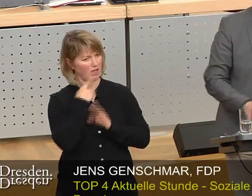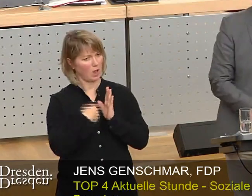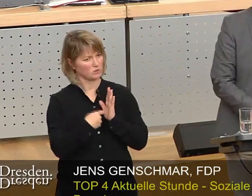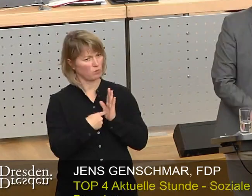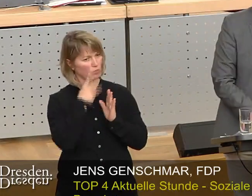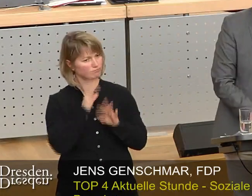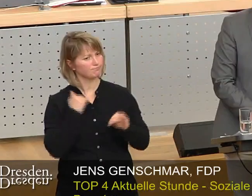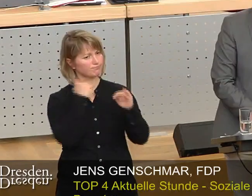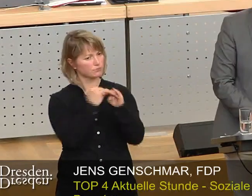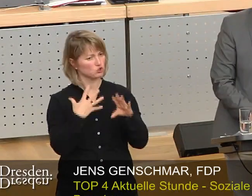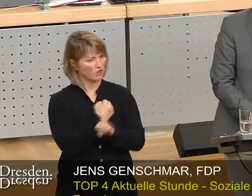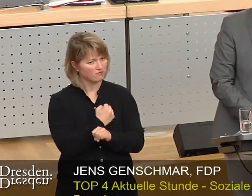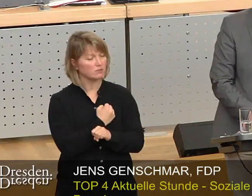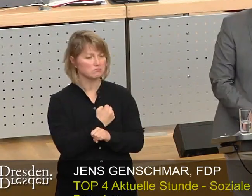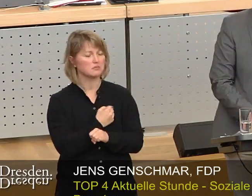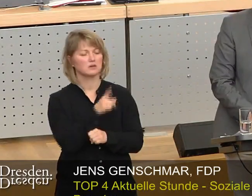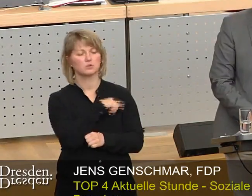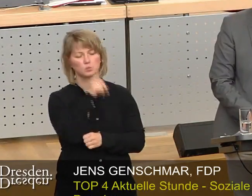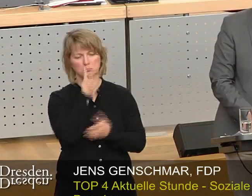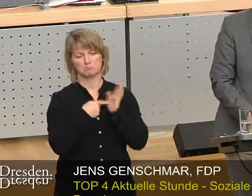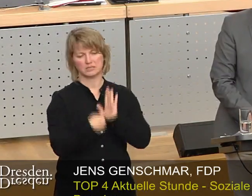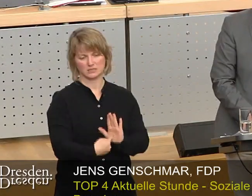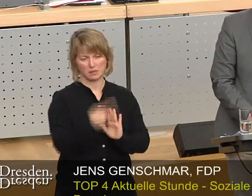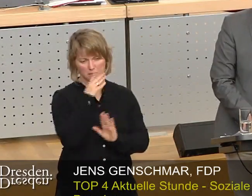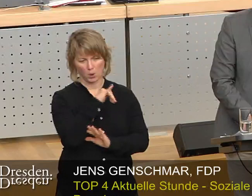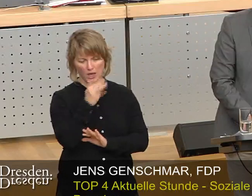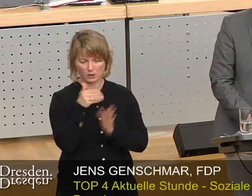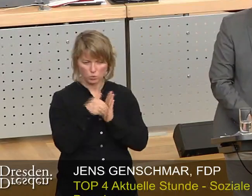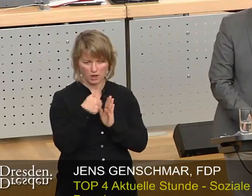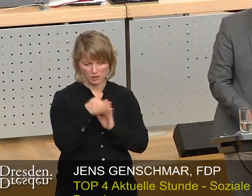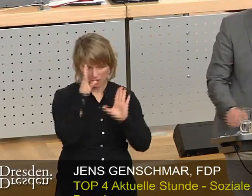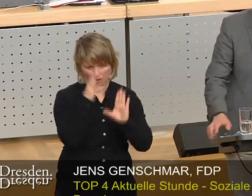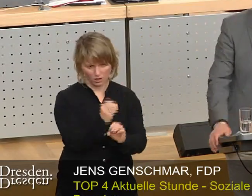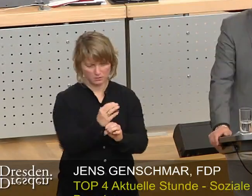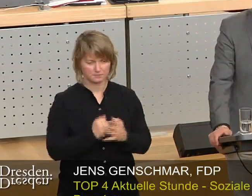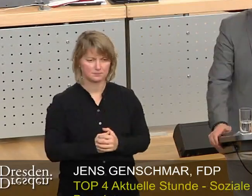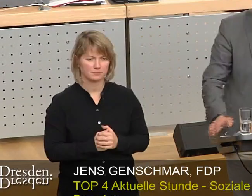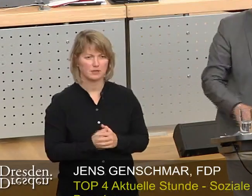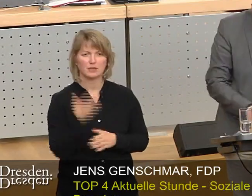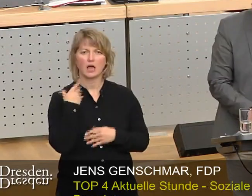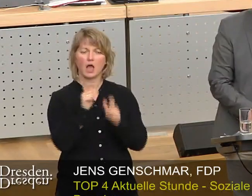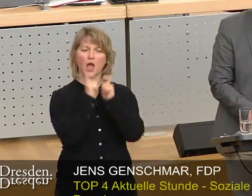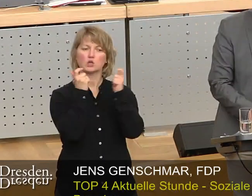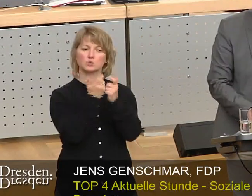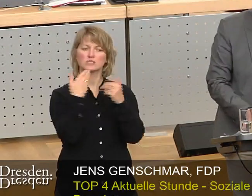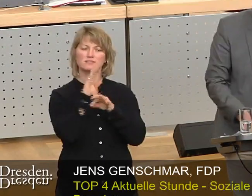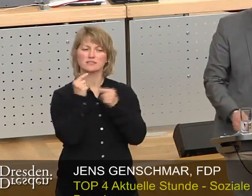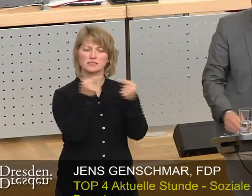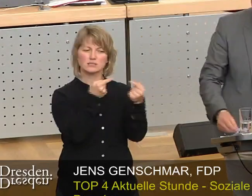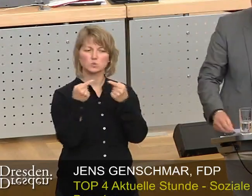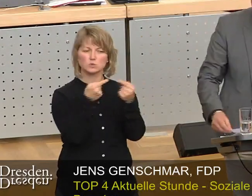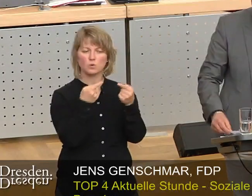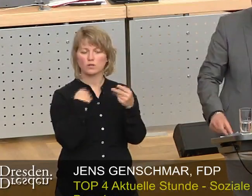wird das Prestigeprojekt weiter betrieben. In den Diskussionen in den Ausschüssen haben wir schon erkennen können,